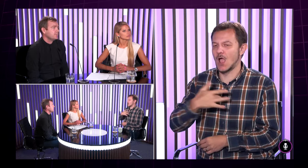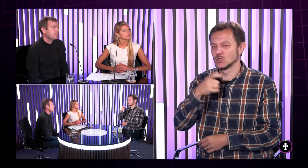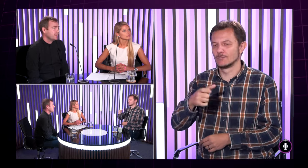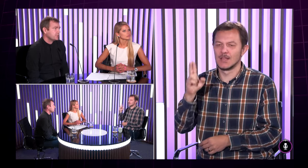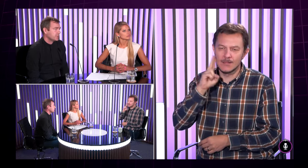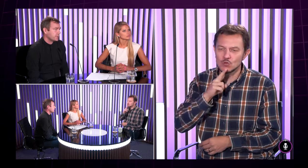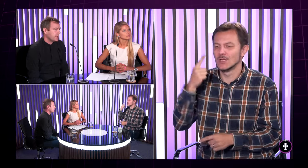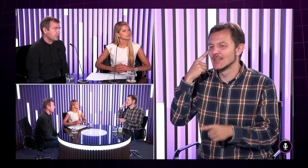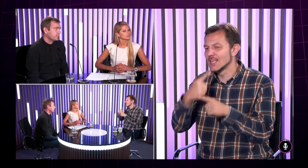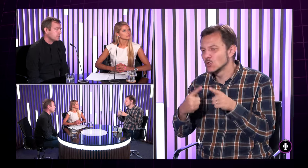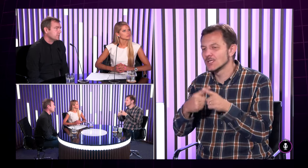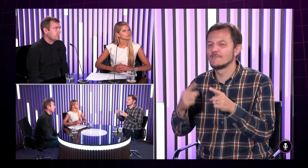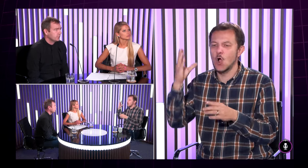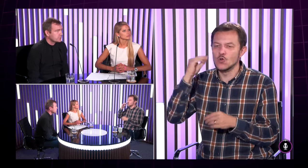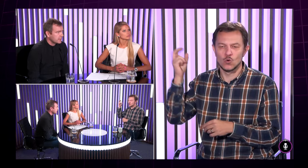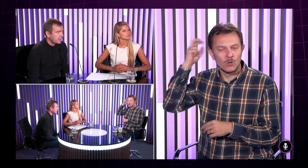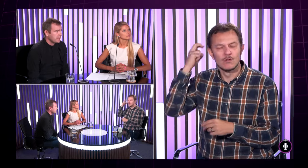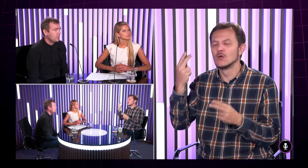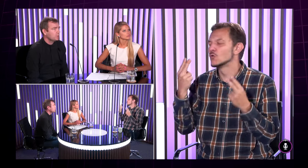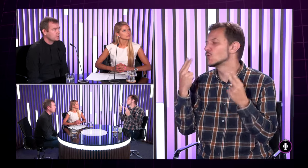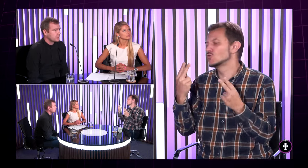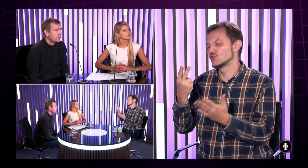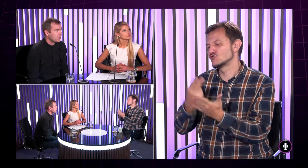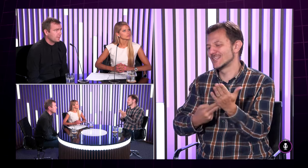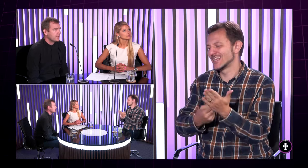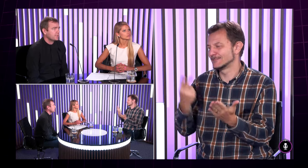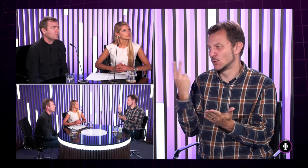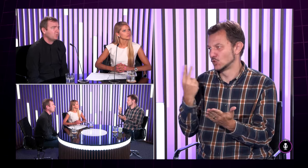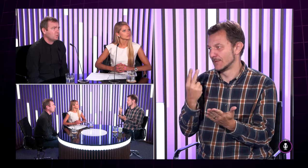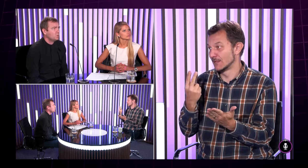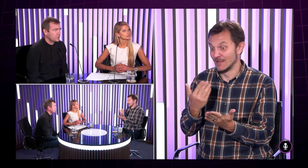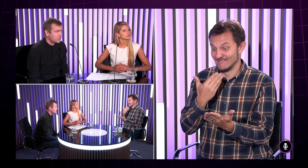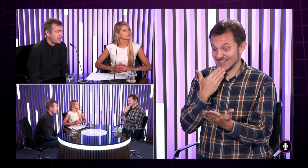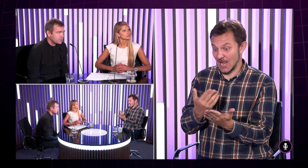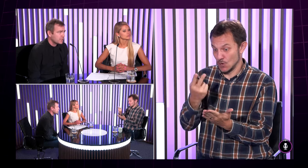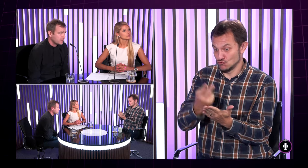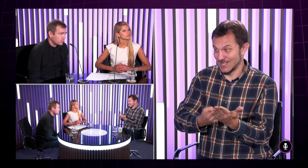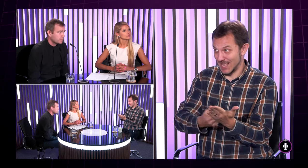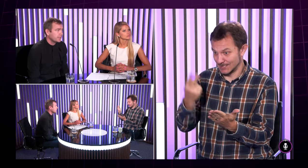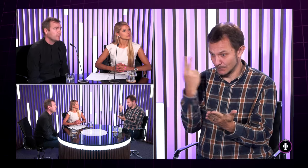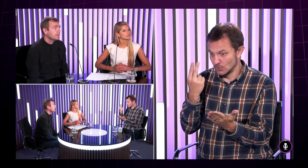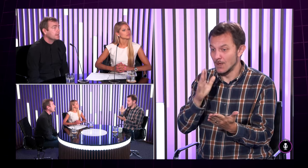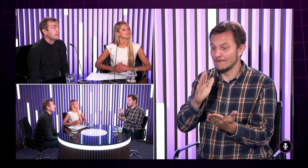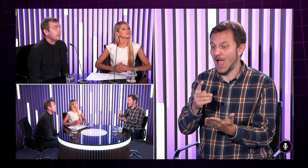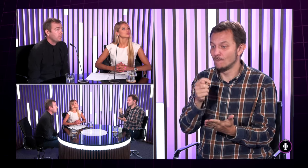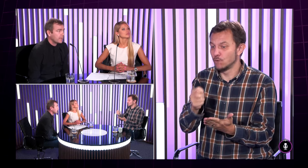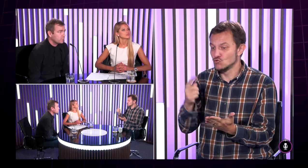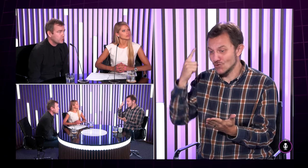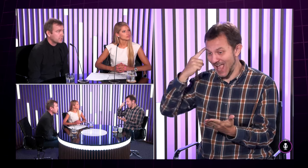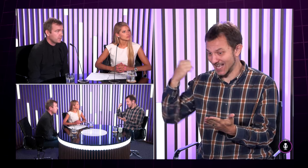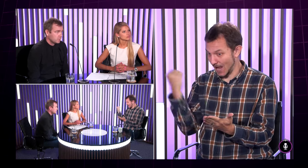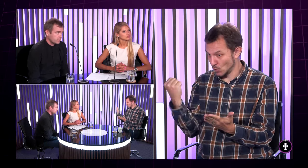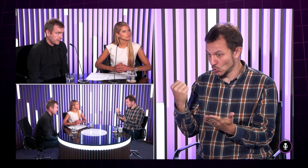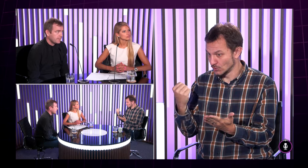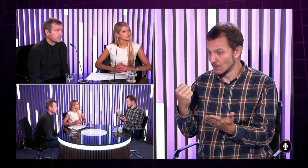Naozaj chcem povedať, že nepočujúci alebo nedoslýchaví alebo ohľuchnutí skochodný implant a to je dôležité, aby čítali s porozumením. Lebo ak